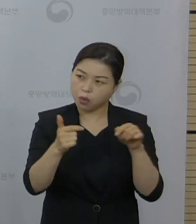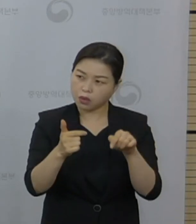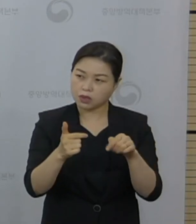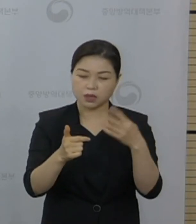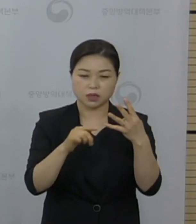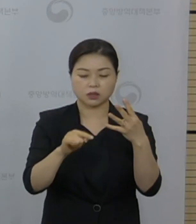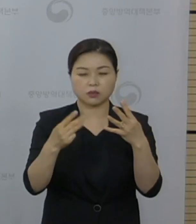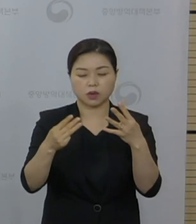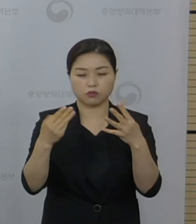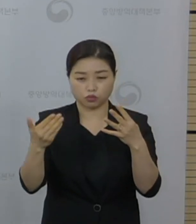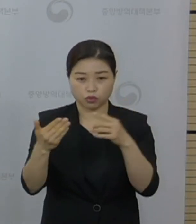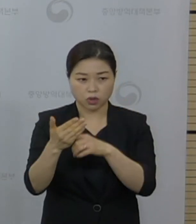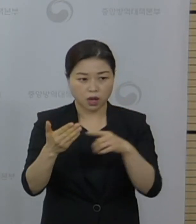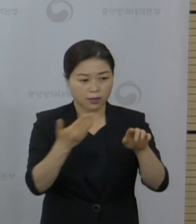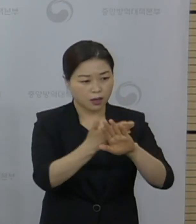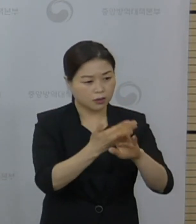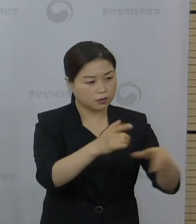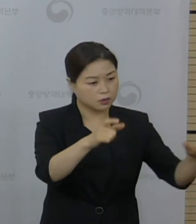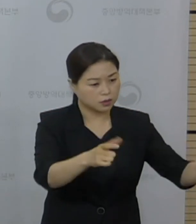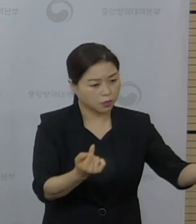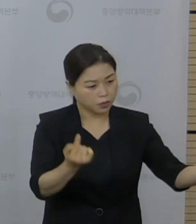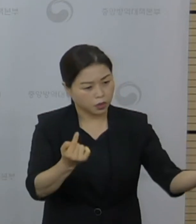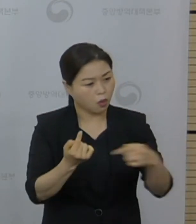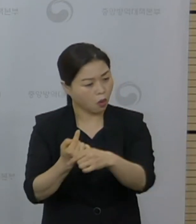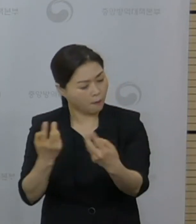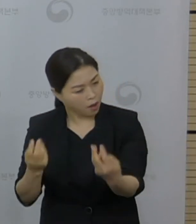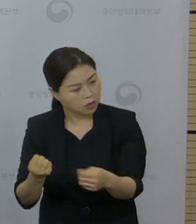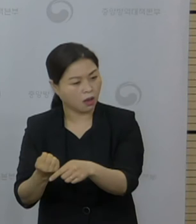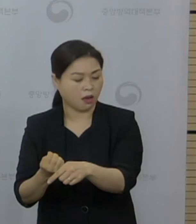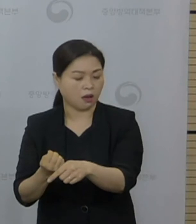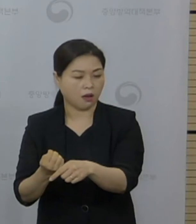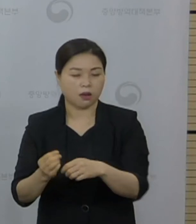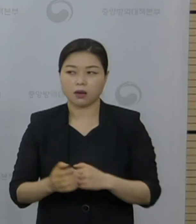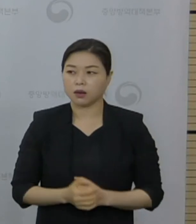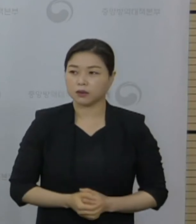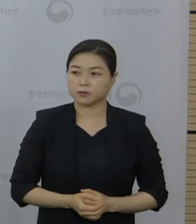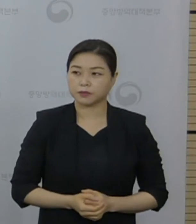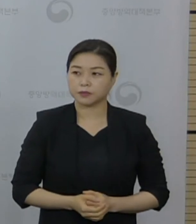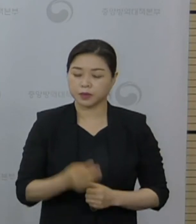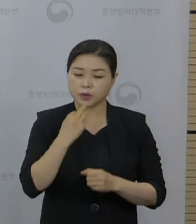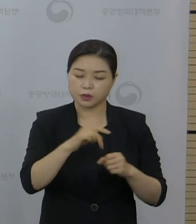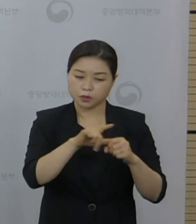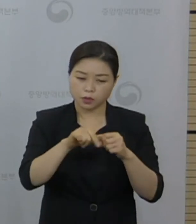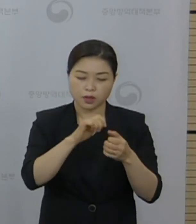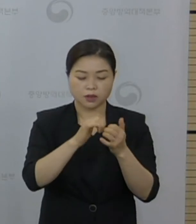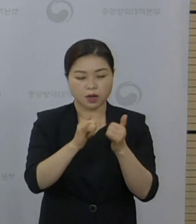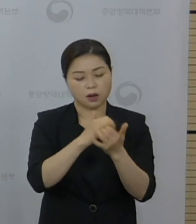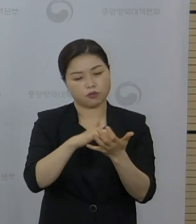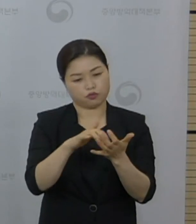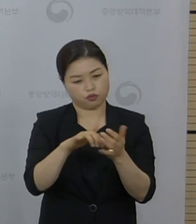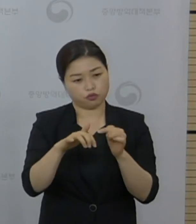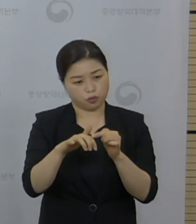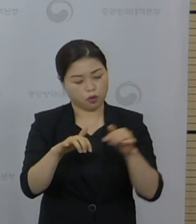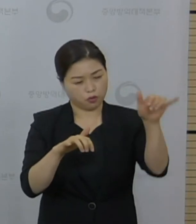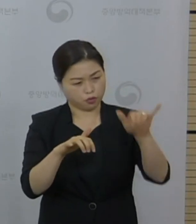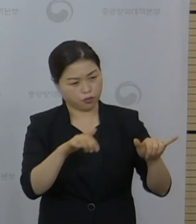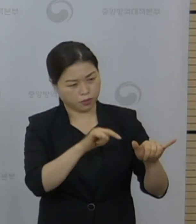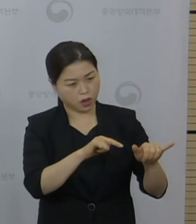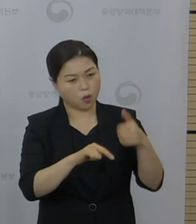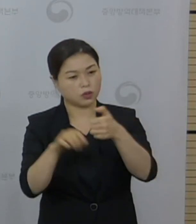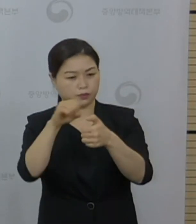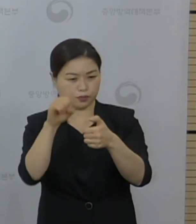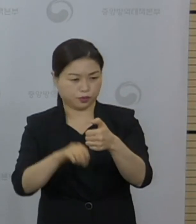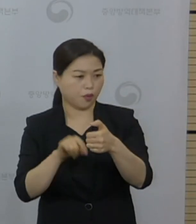네, 아시다시피 수도권의 전체 인구 비율은 전 국민의 한 50